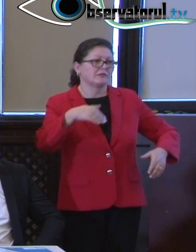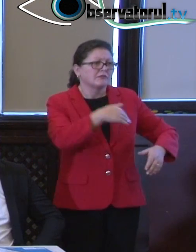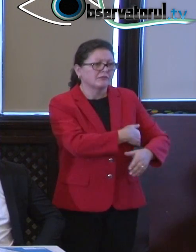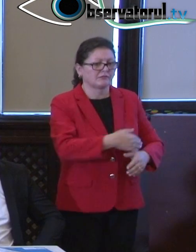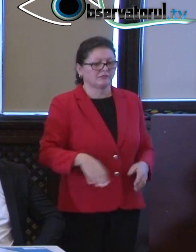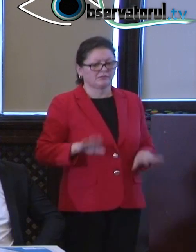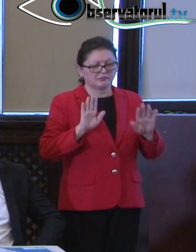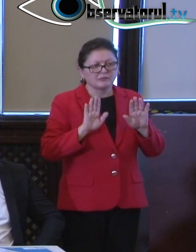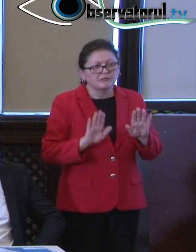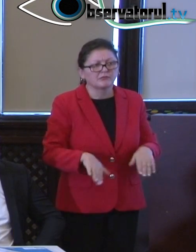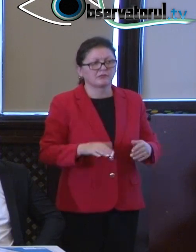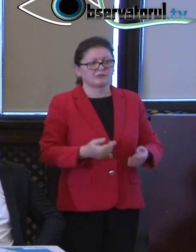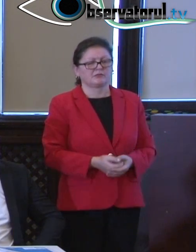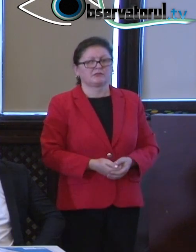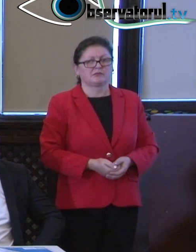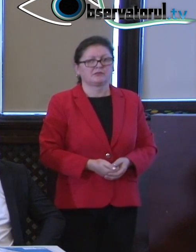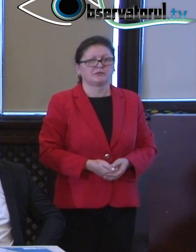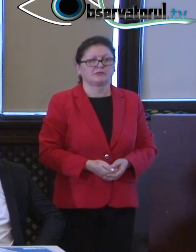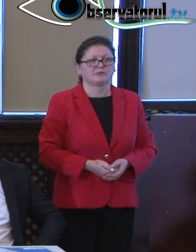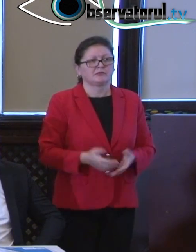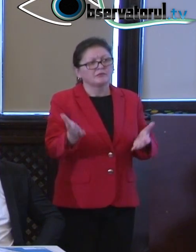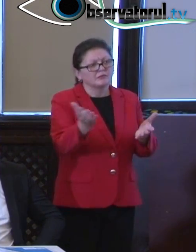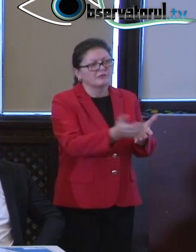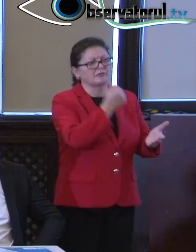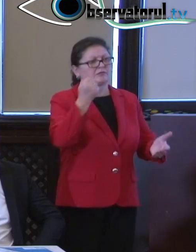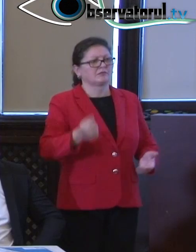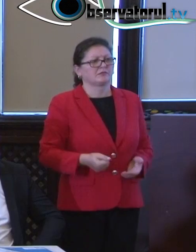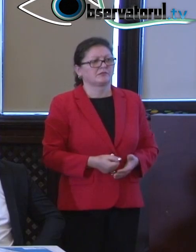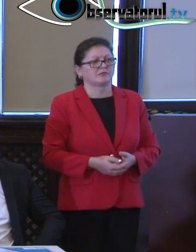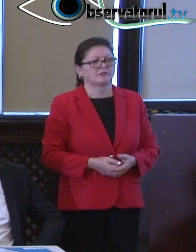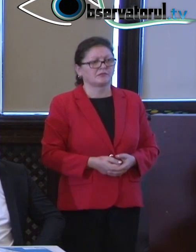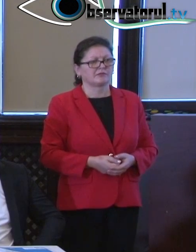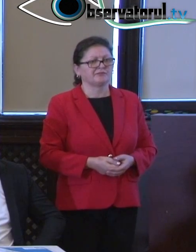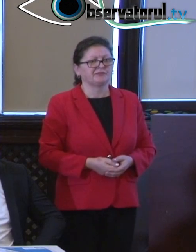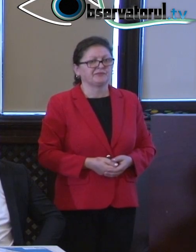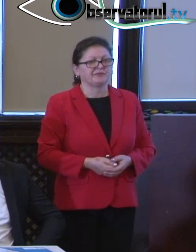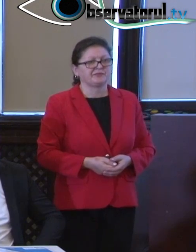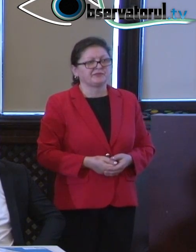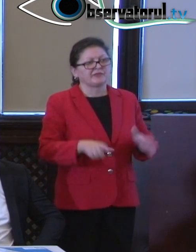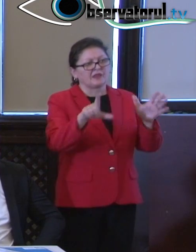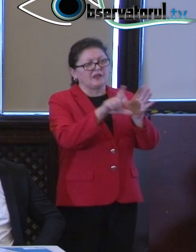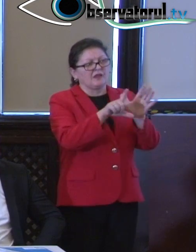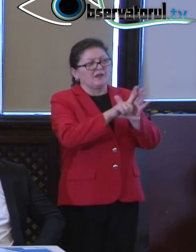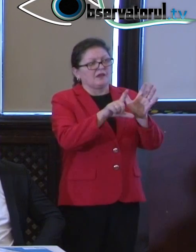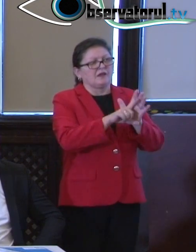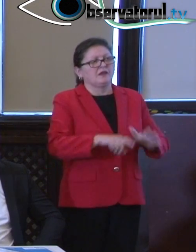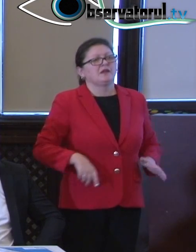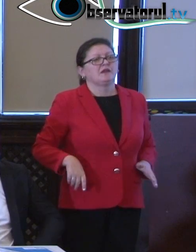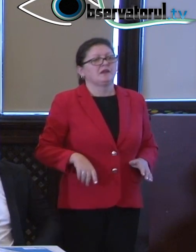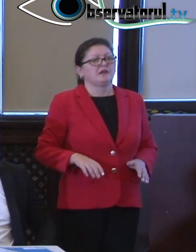avem reflectate în legislația europeană toate